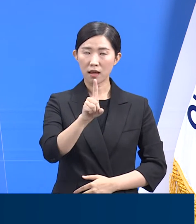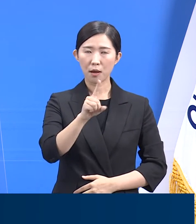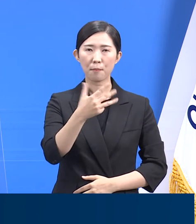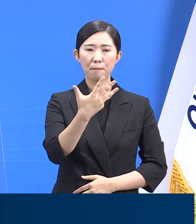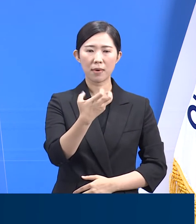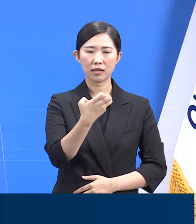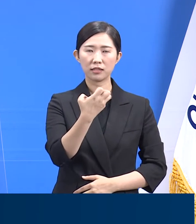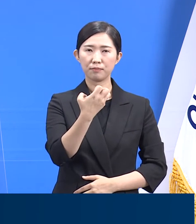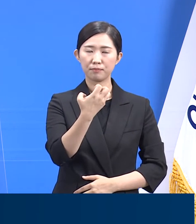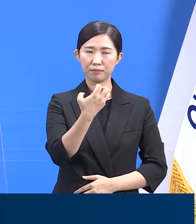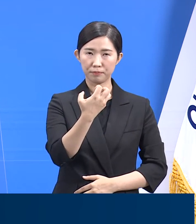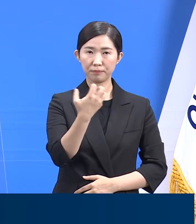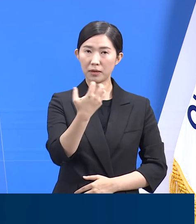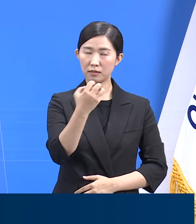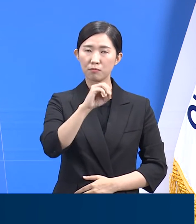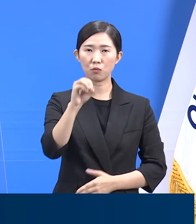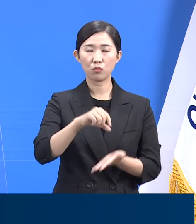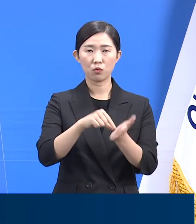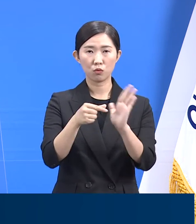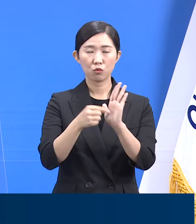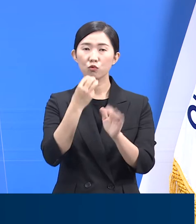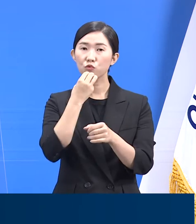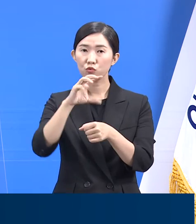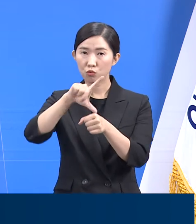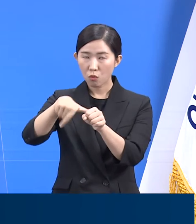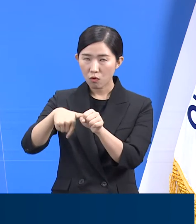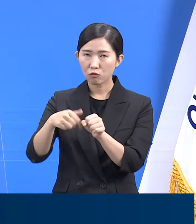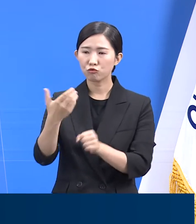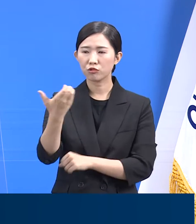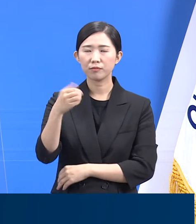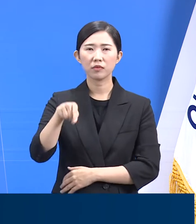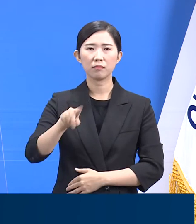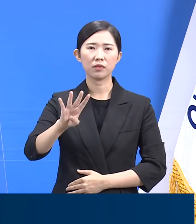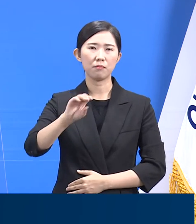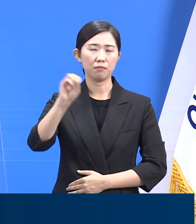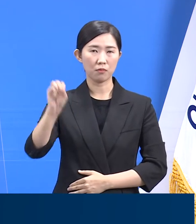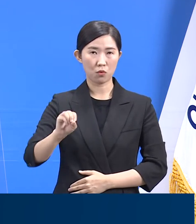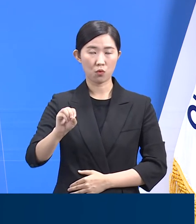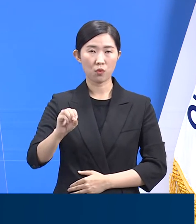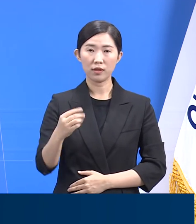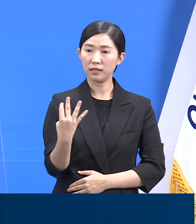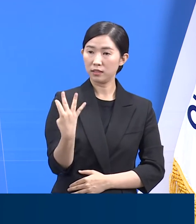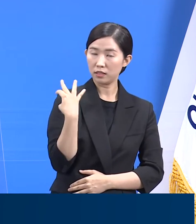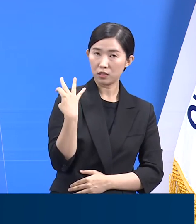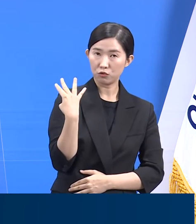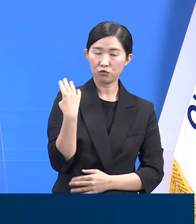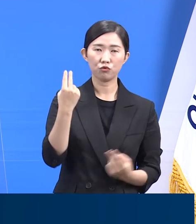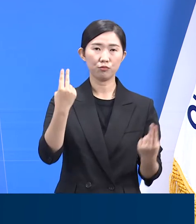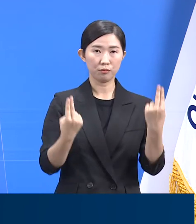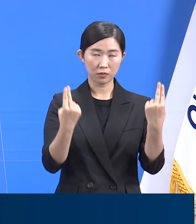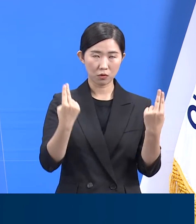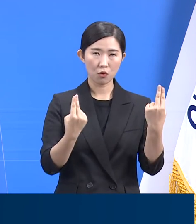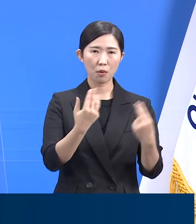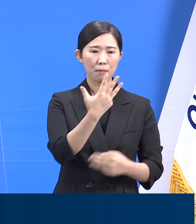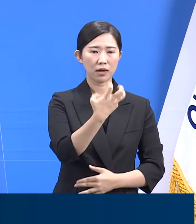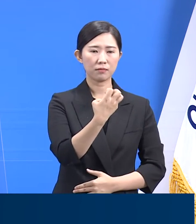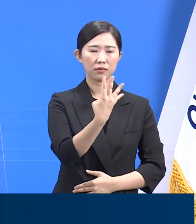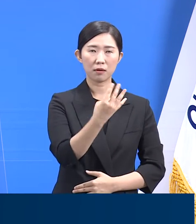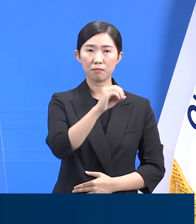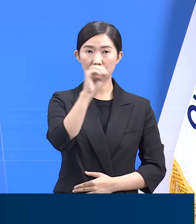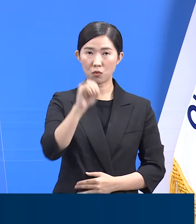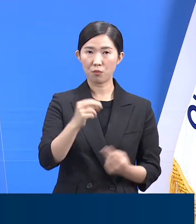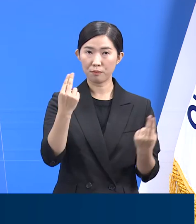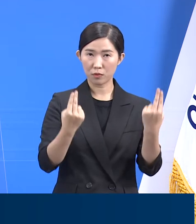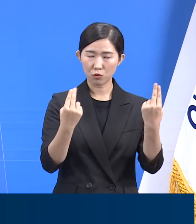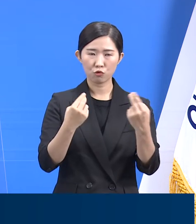%이며 수도권의 델타 변이 검출률은 90.4%입니다. 이는 전주의 84.2% 대비 6.2% 증가하는